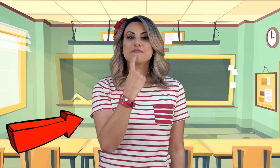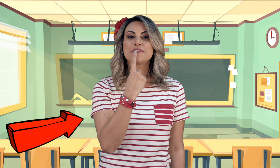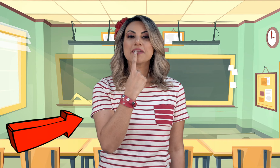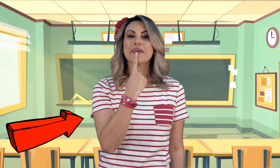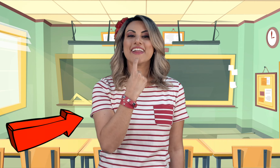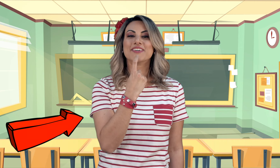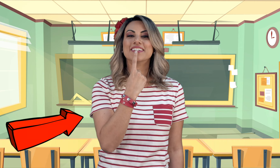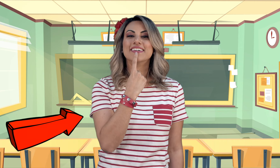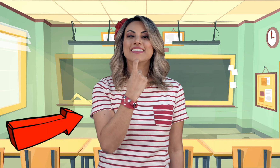Vermelho!